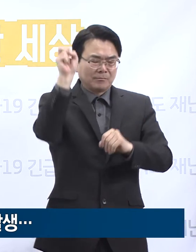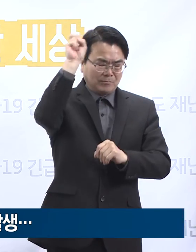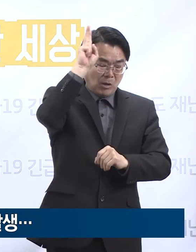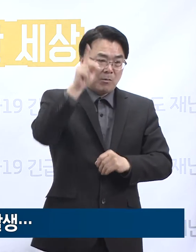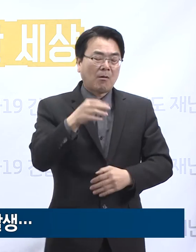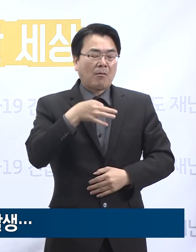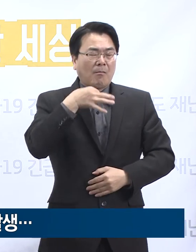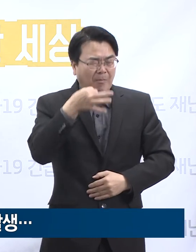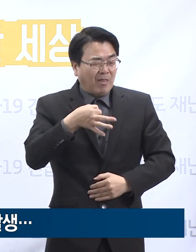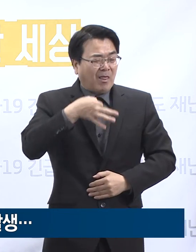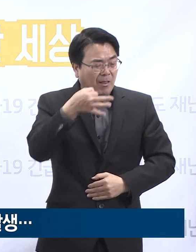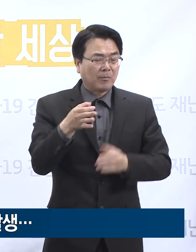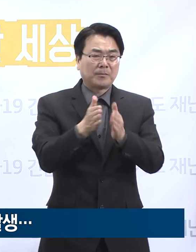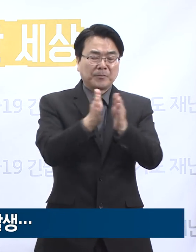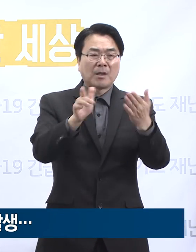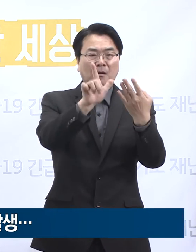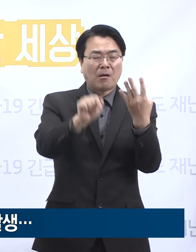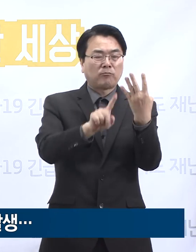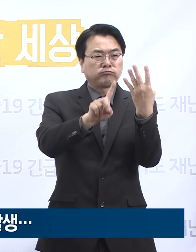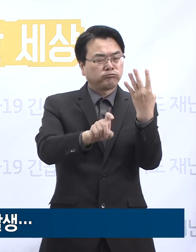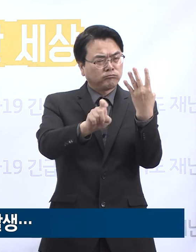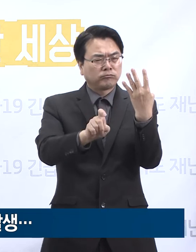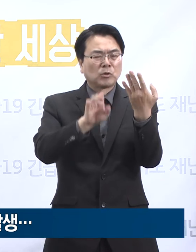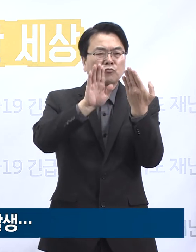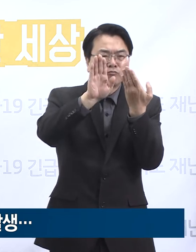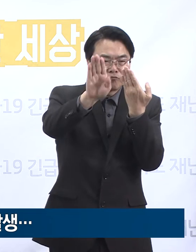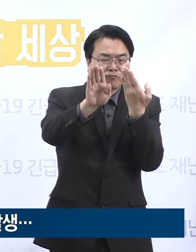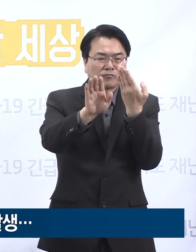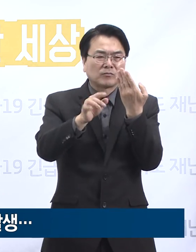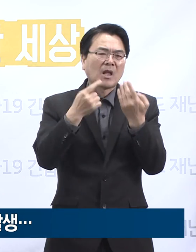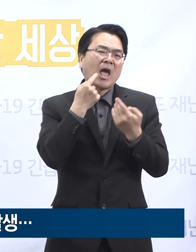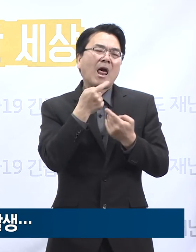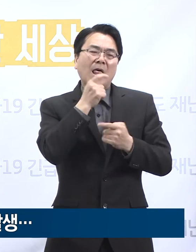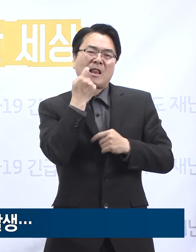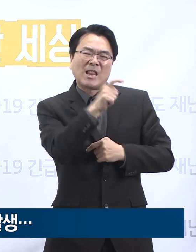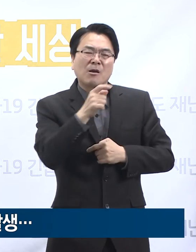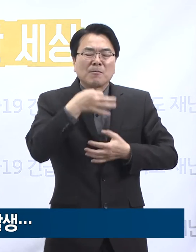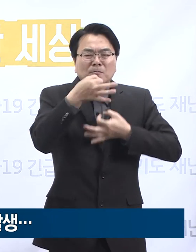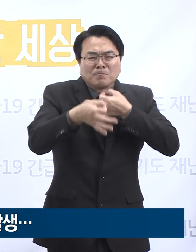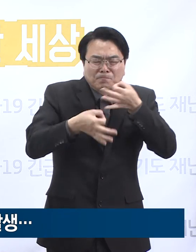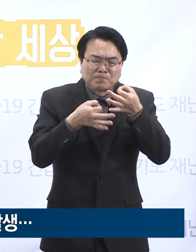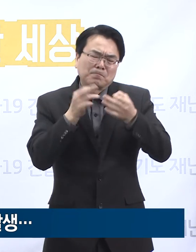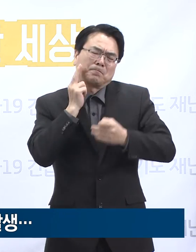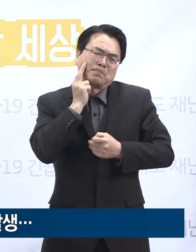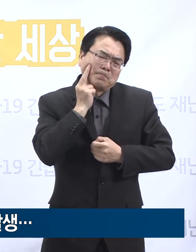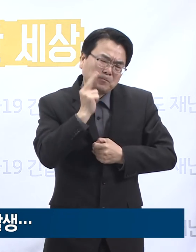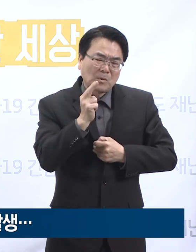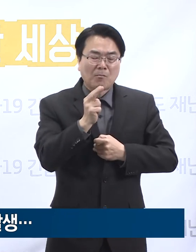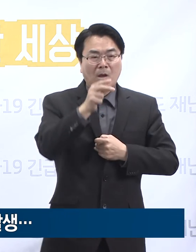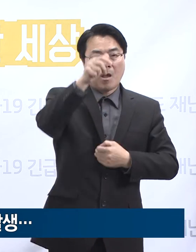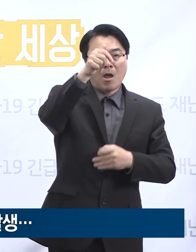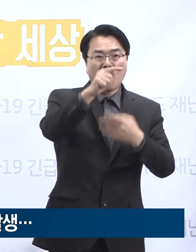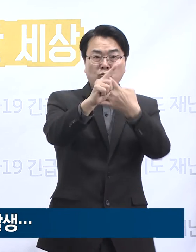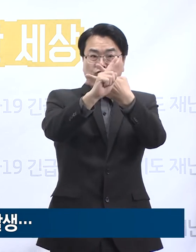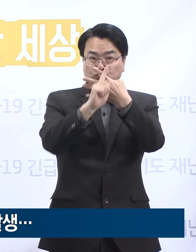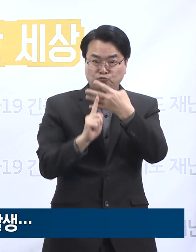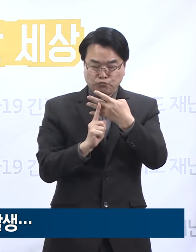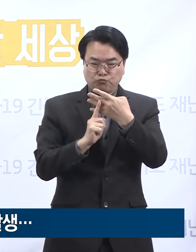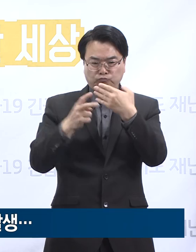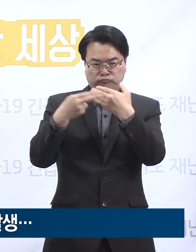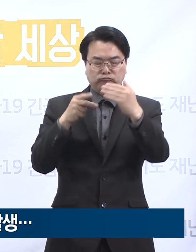있었고 4월 11일 투석 후 기침, 가래, 호흡곤란 등 증상이 약화되자 구리 한양대병원